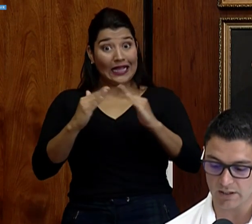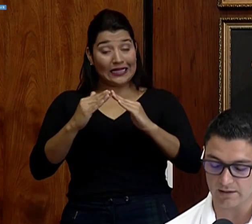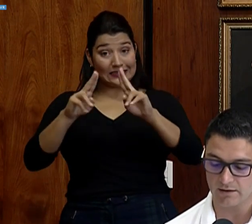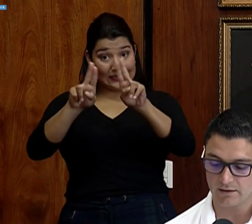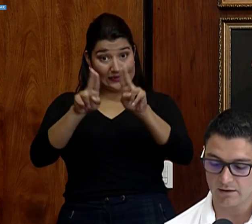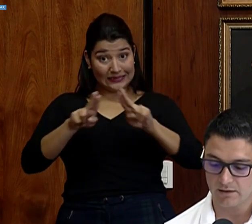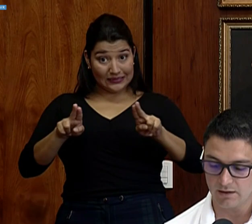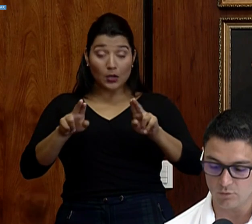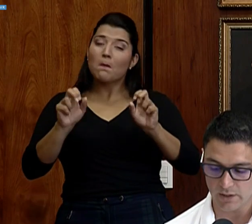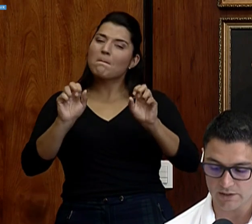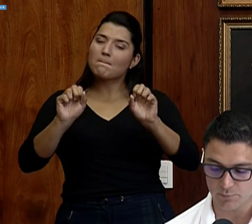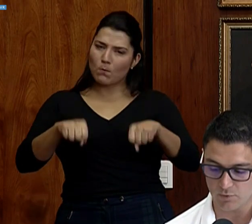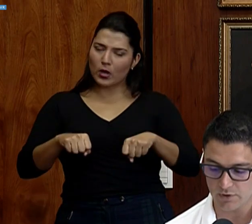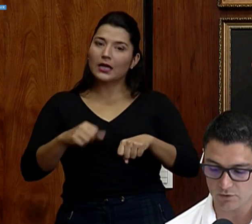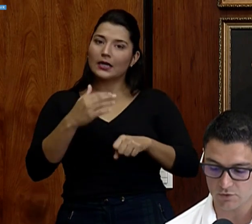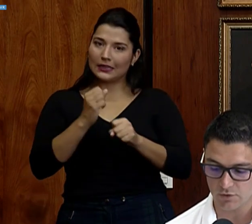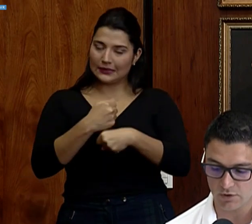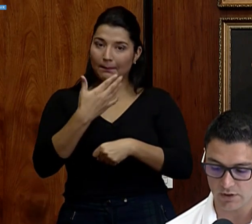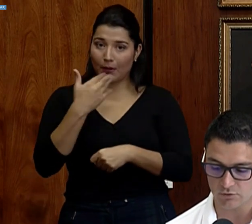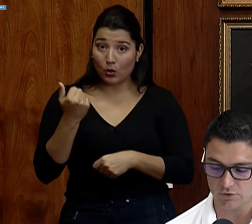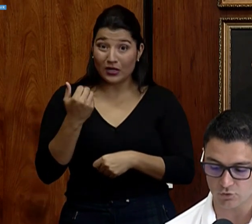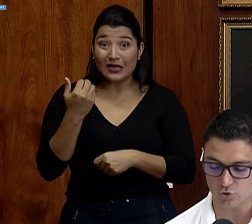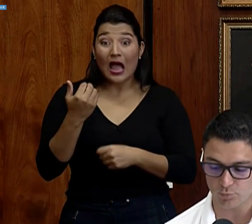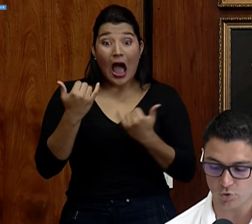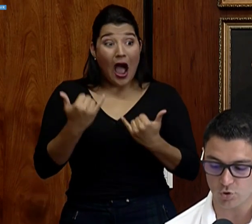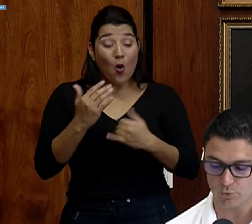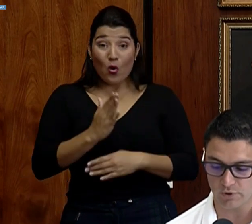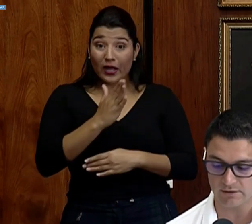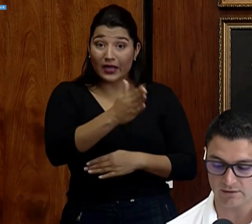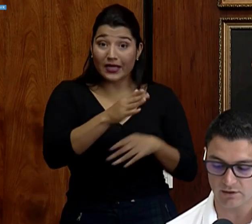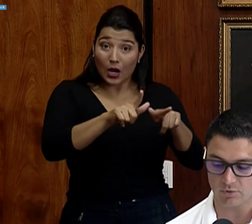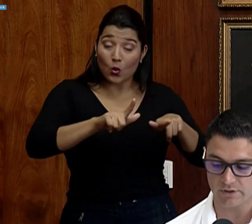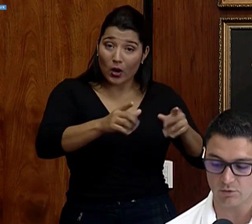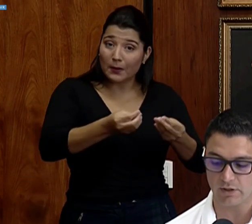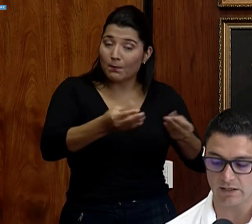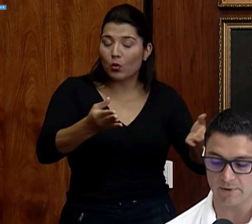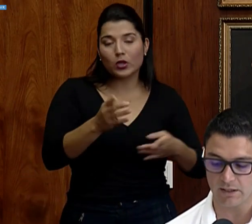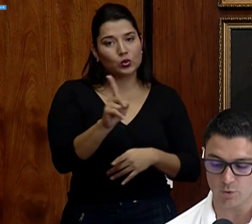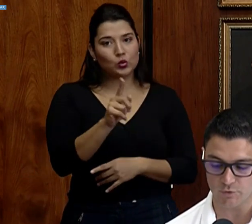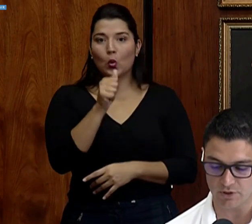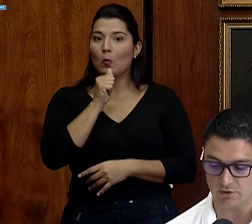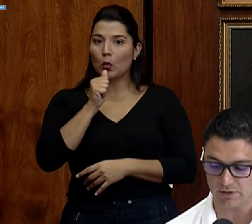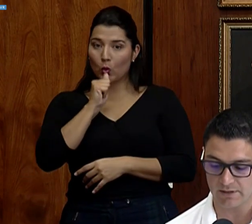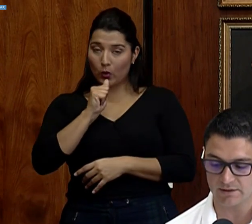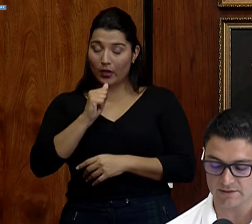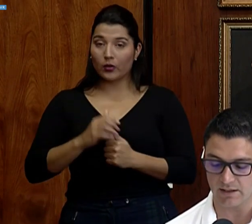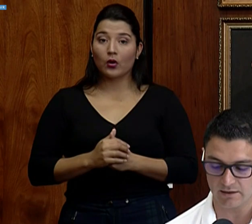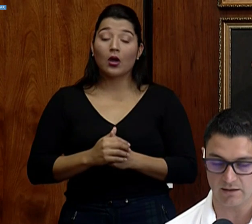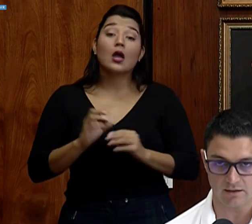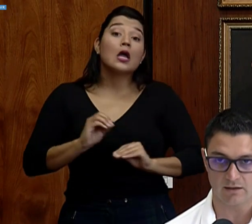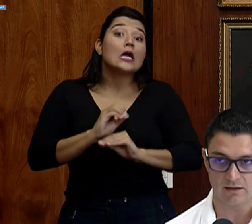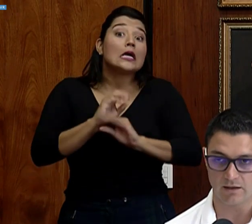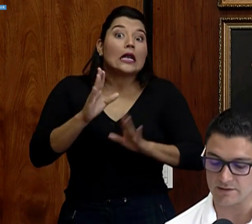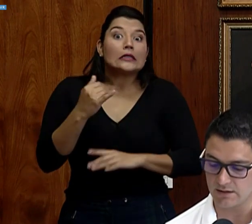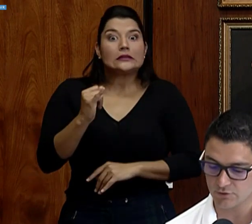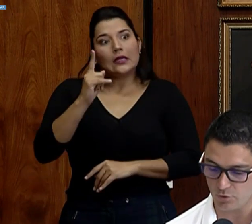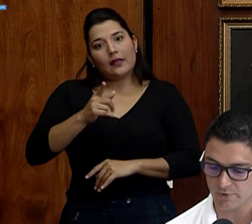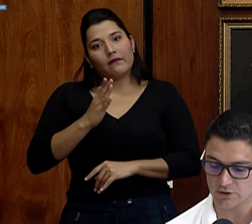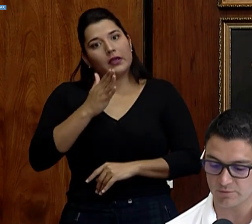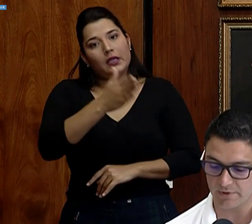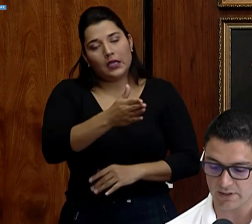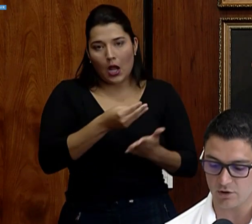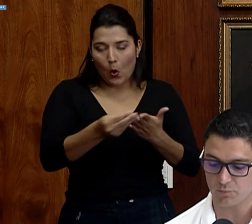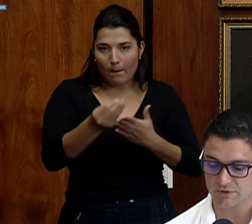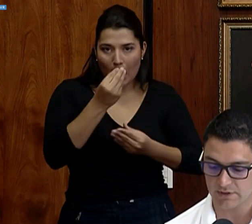buscar lugares públicos es un asunto poco prudente, como les digo, en la medida de lo posible. Obviamente, si hay que ir a hacer las